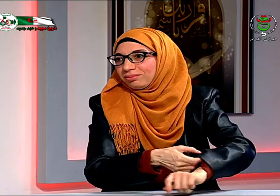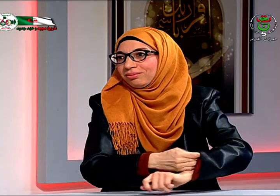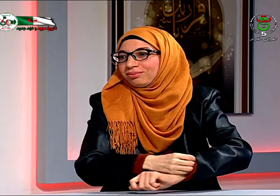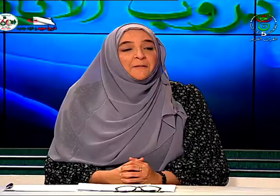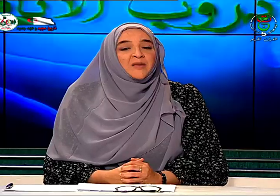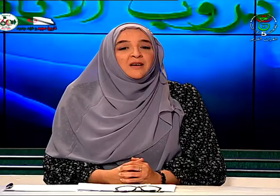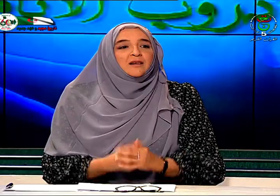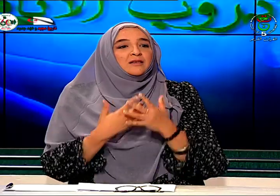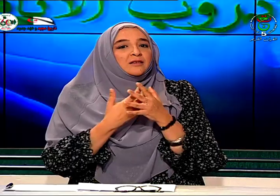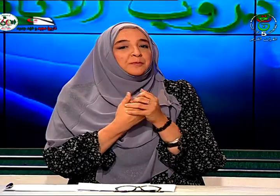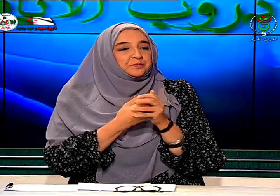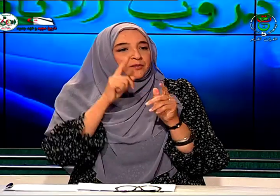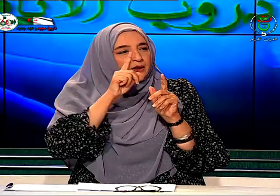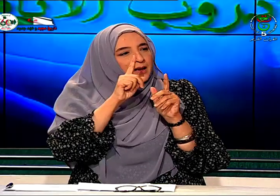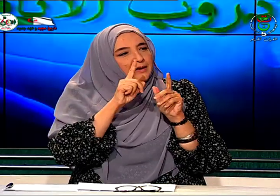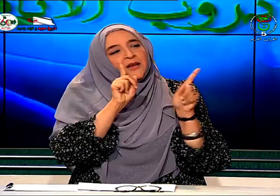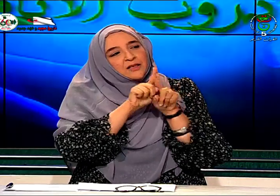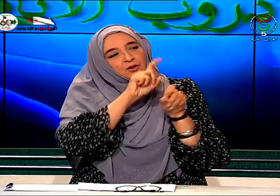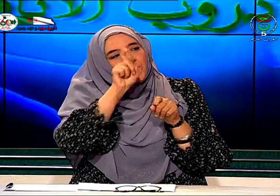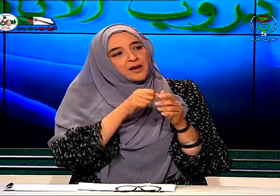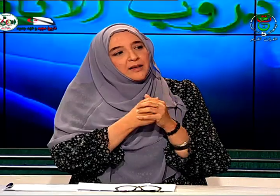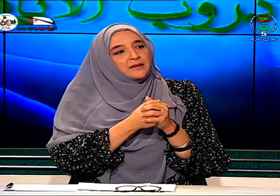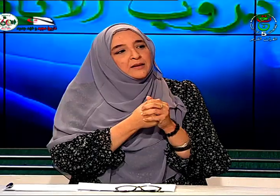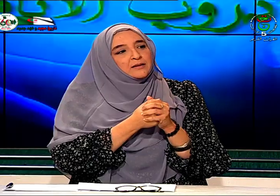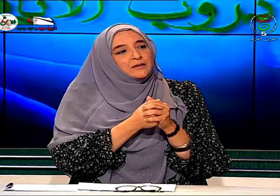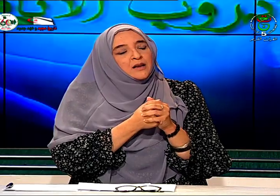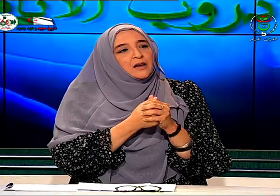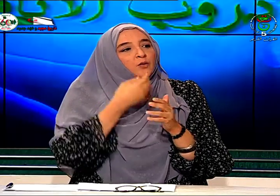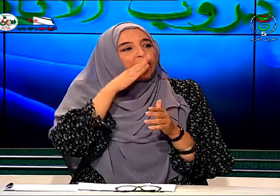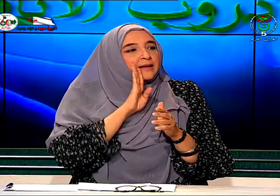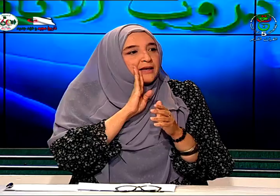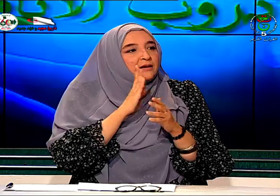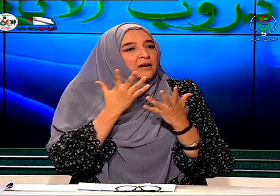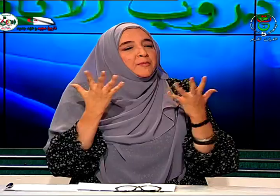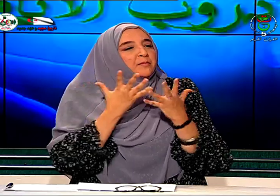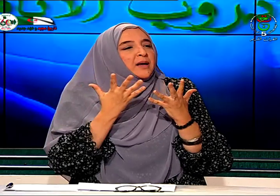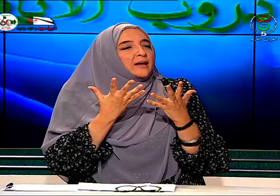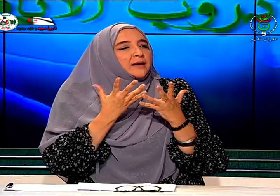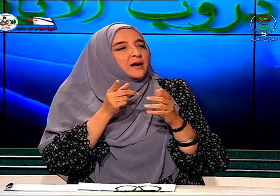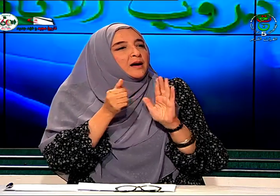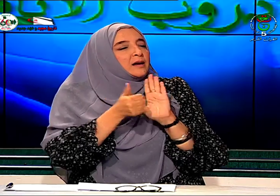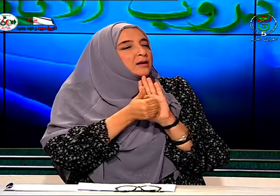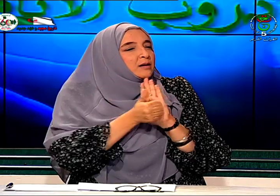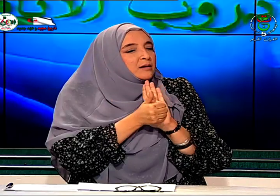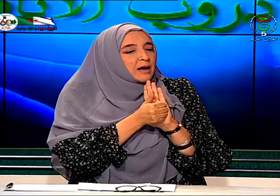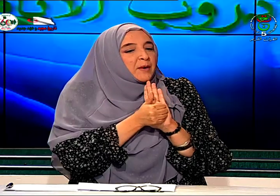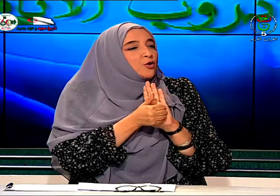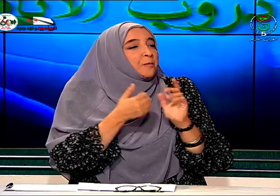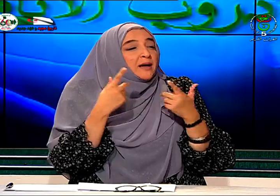بالمئة نفس السؤال الوالدين ماذا كان عملهم ما كان